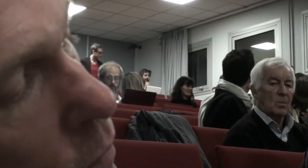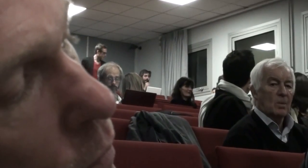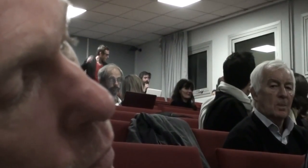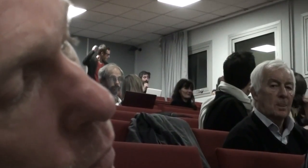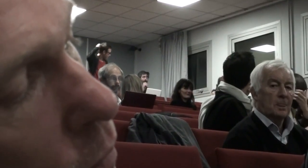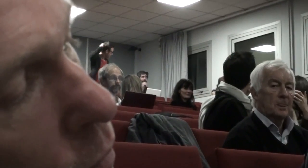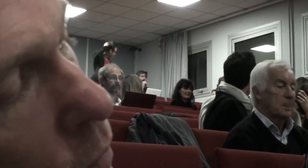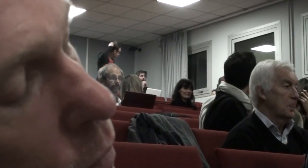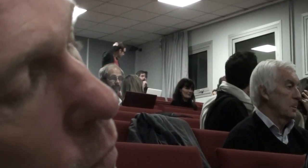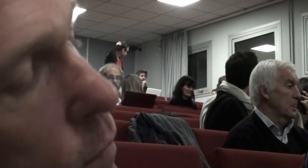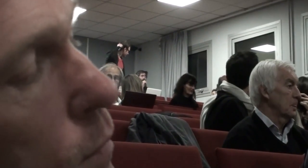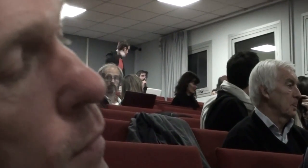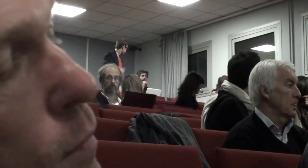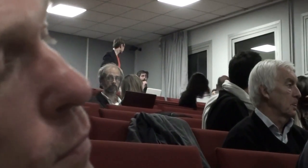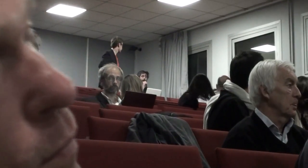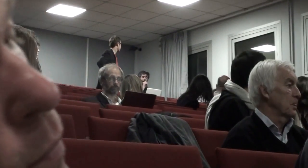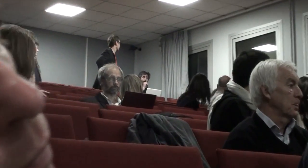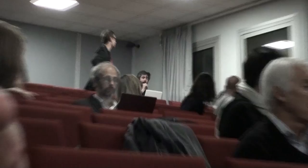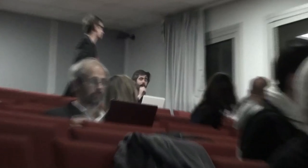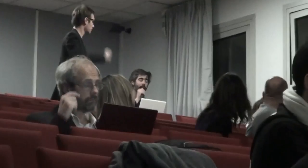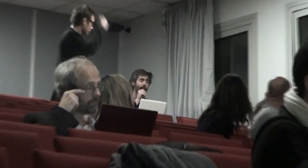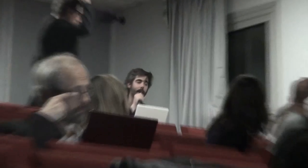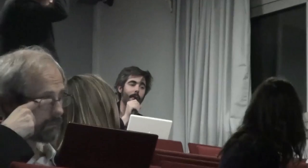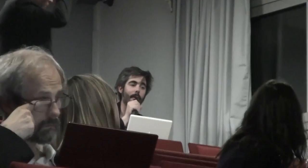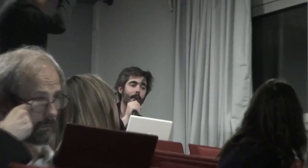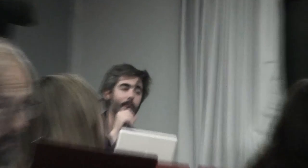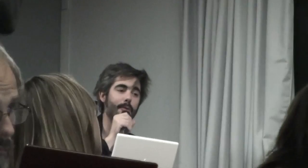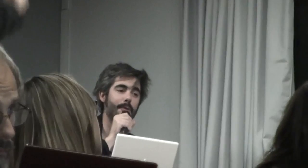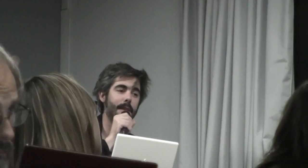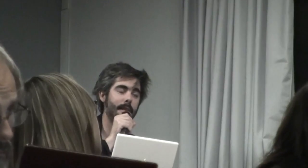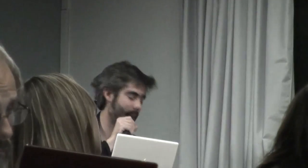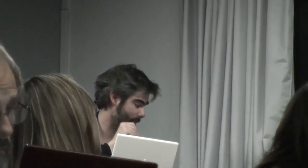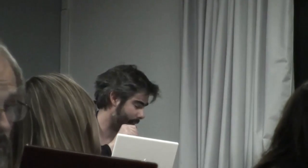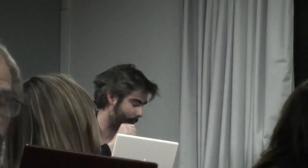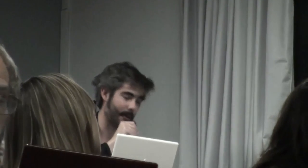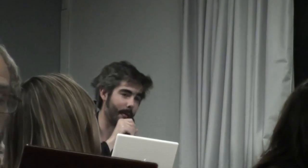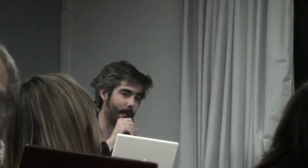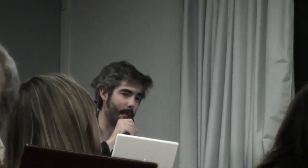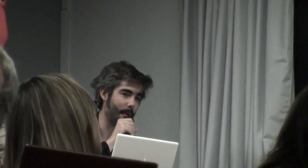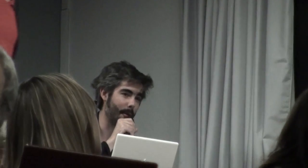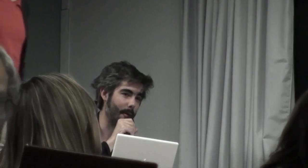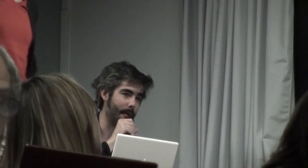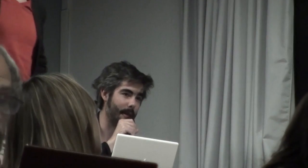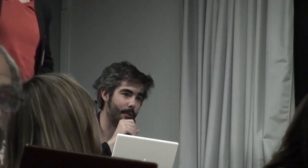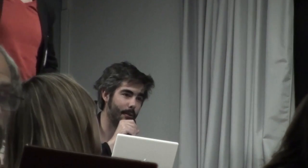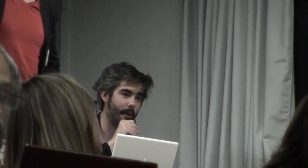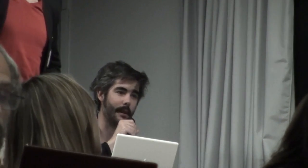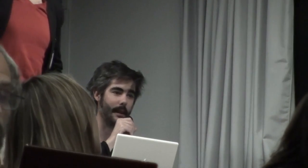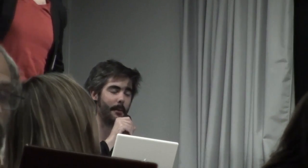alors c'est pas tant une question qu'une remarque vous disiez que les sourds et l